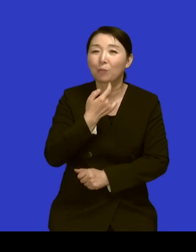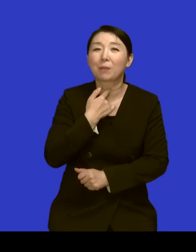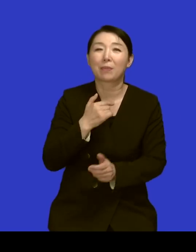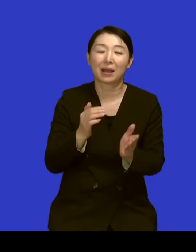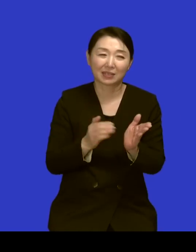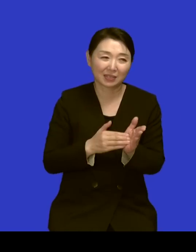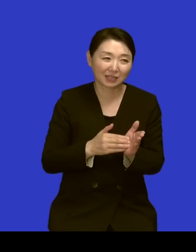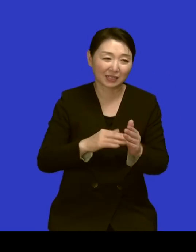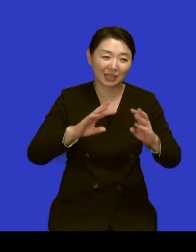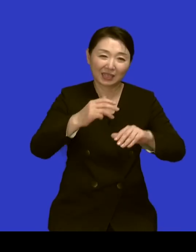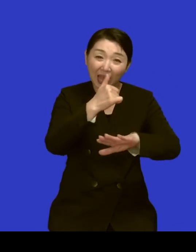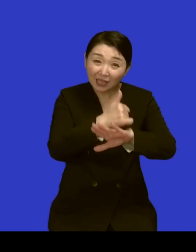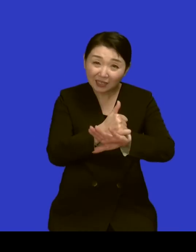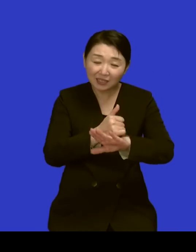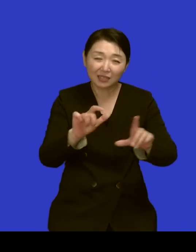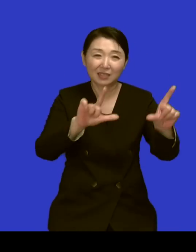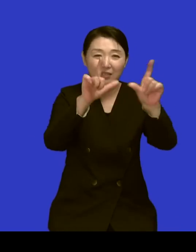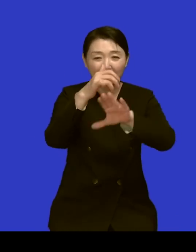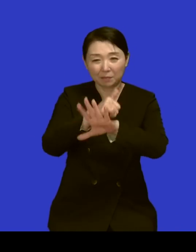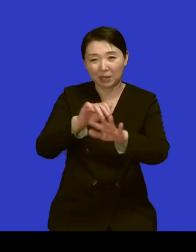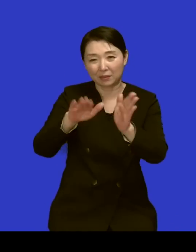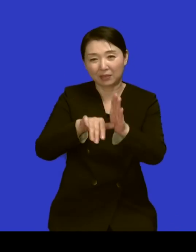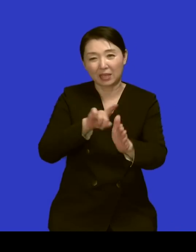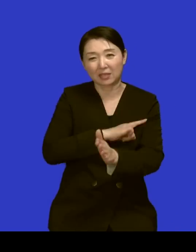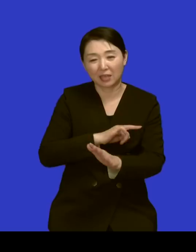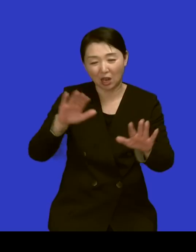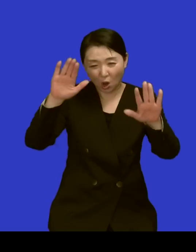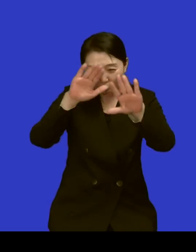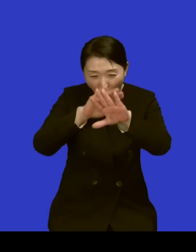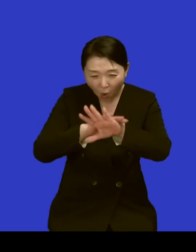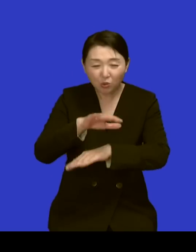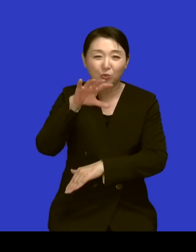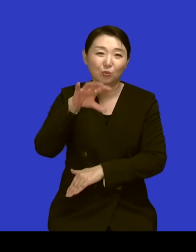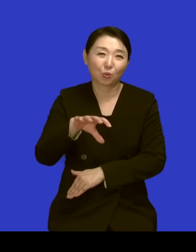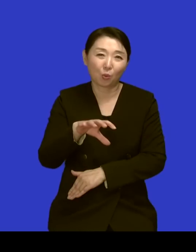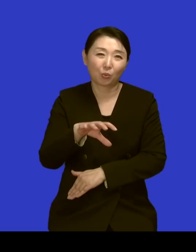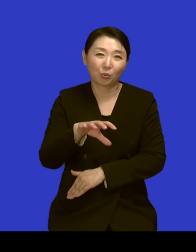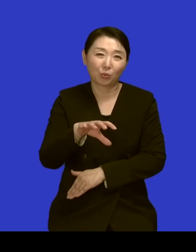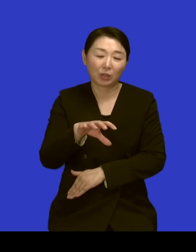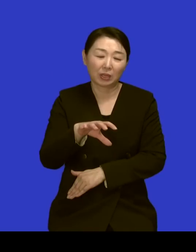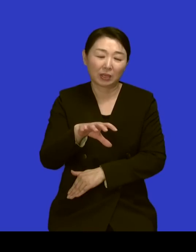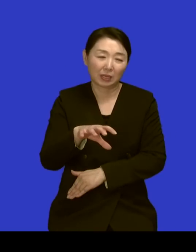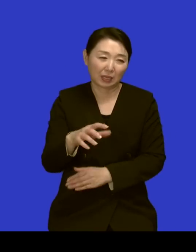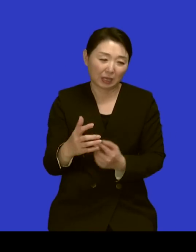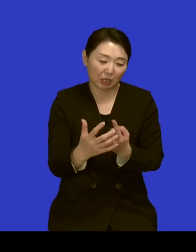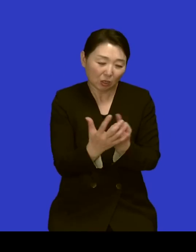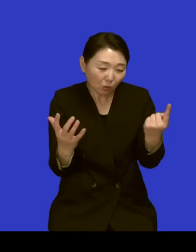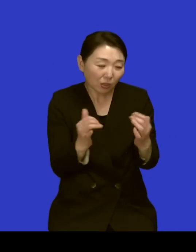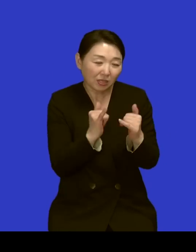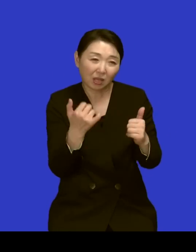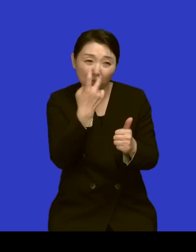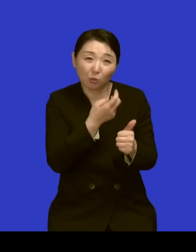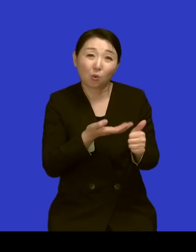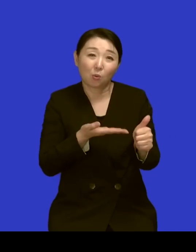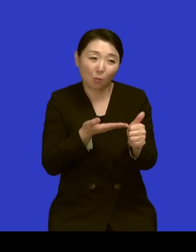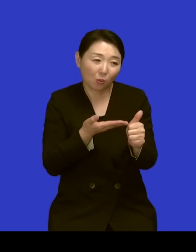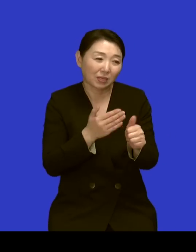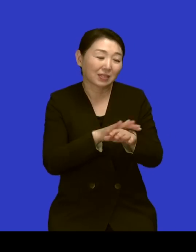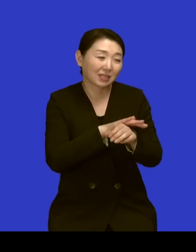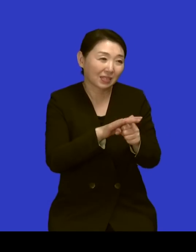삶의 끝에 네 맞아요 가장 어두운 곳에 가장 소외된 자들을 돌보는 그 사랑 네 내 자식은 이걸 보고 자연스럽게